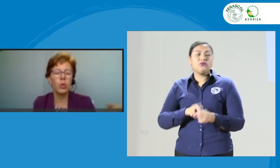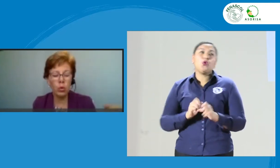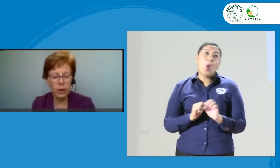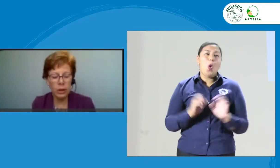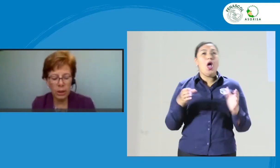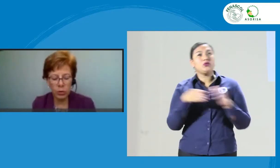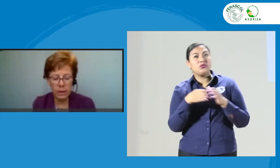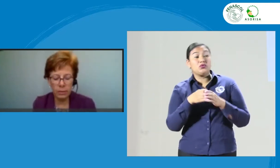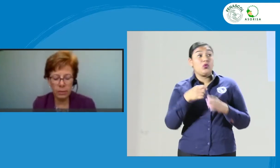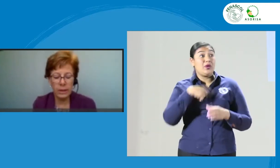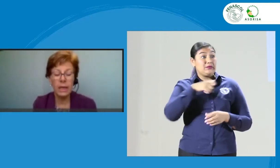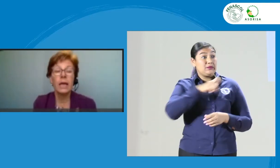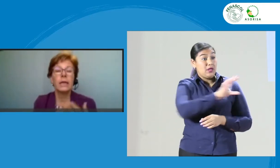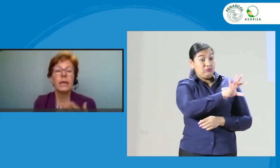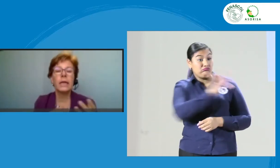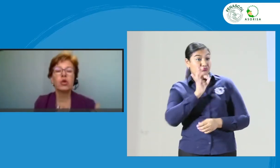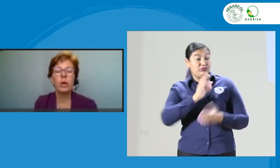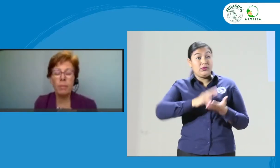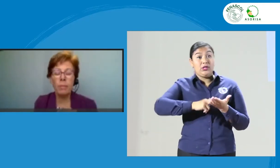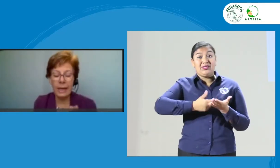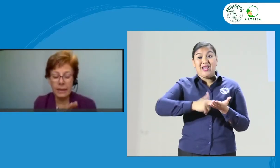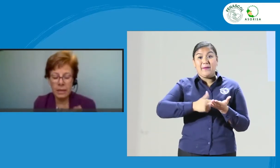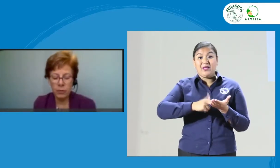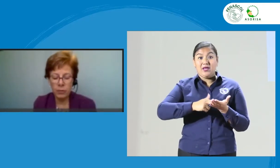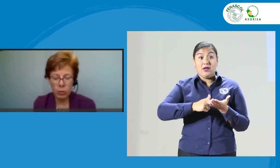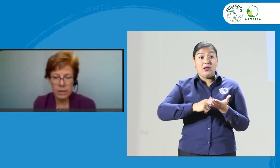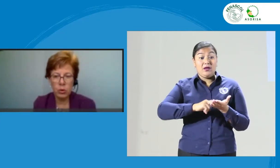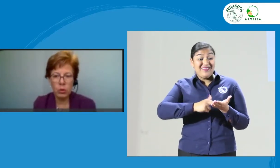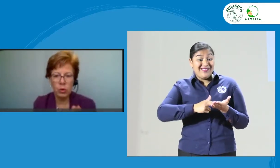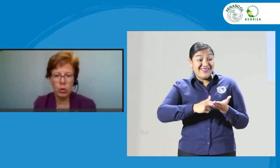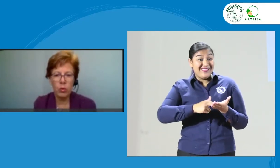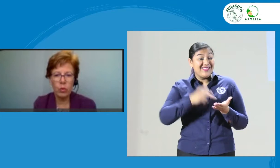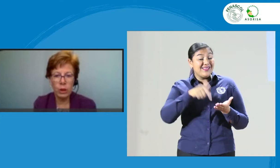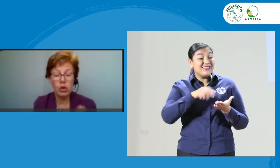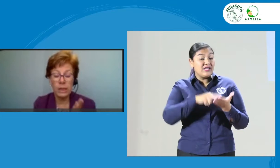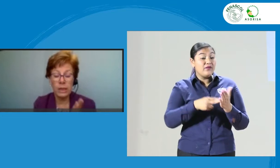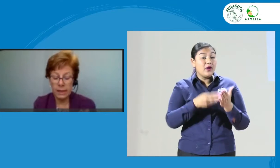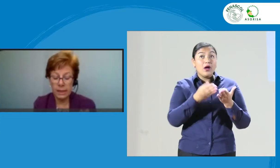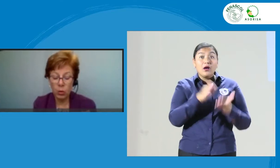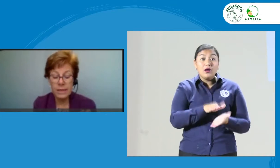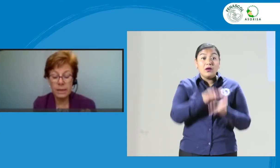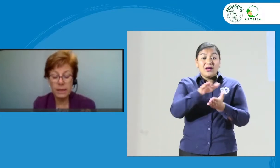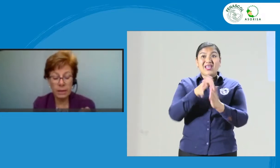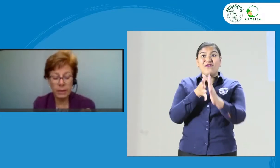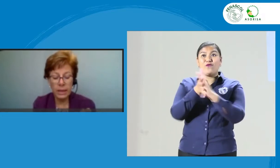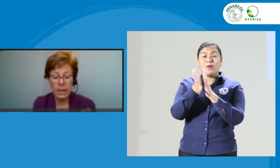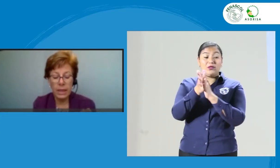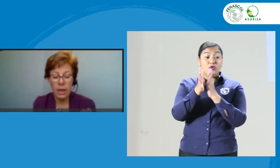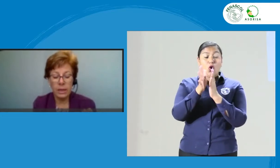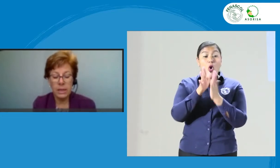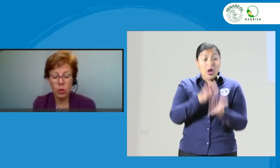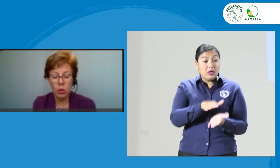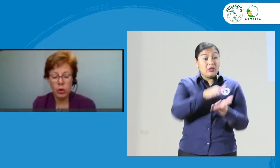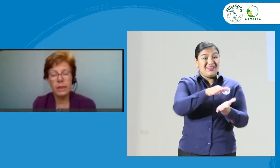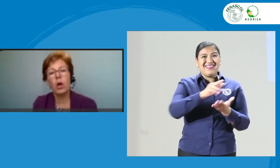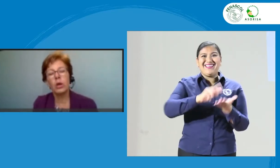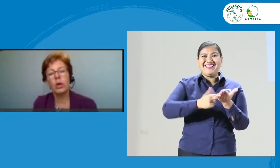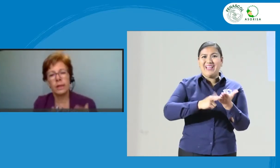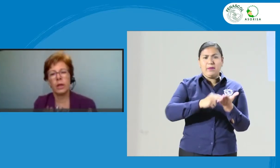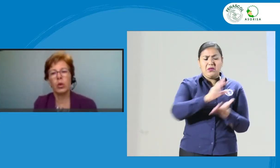va a contratar un intérprete dentro del paquete de información o de documentos que le entrego a ese intérprete recién contratado, le entrego el